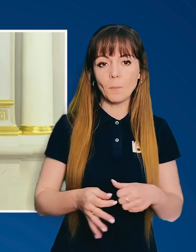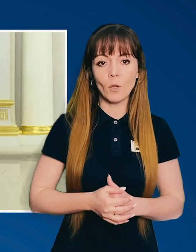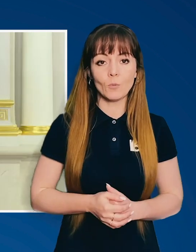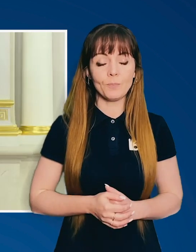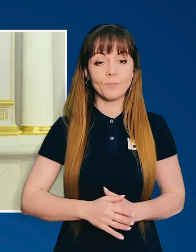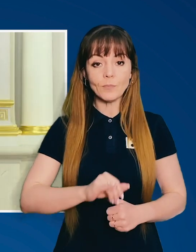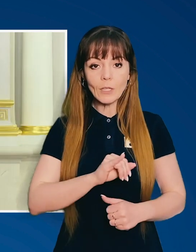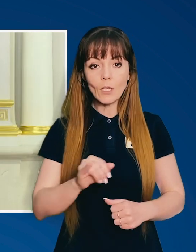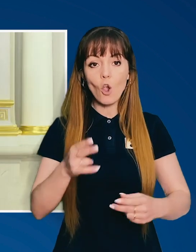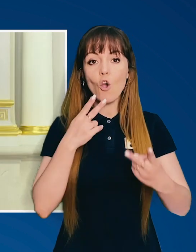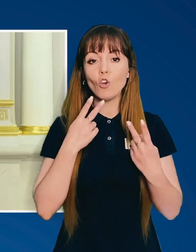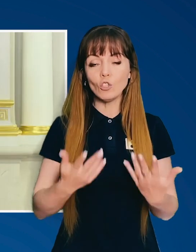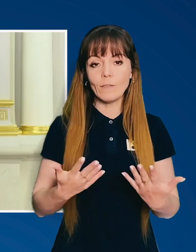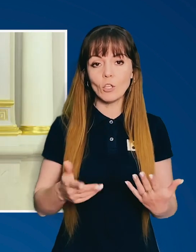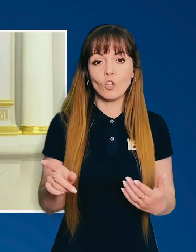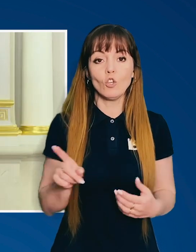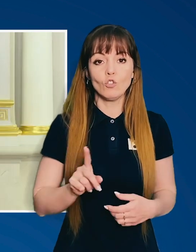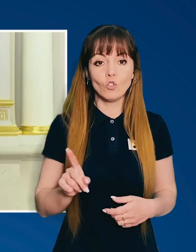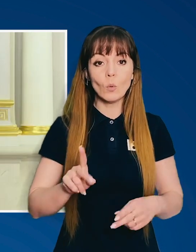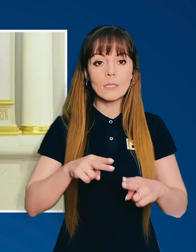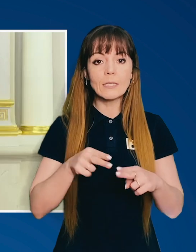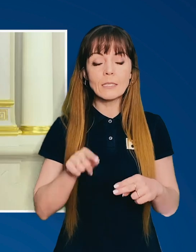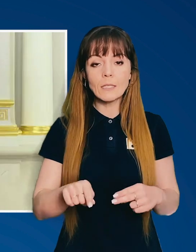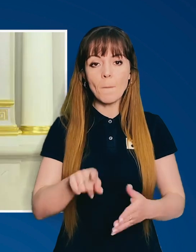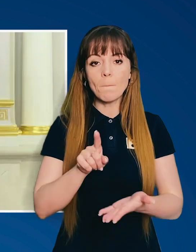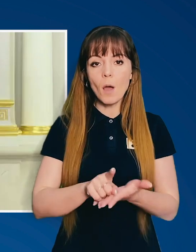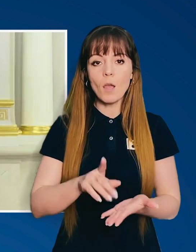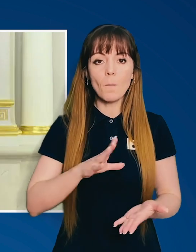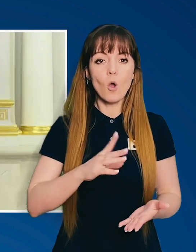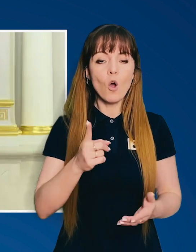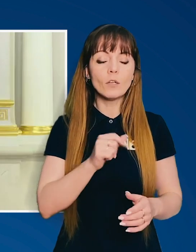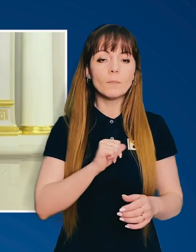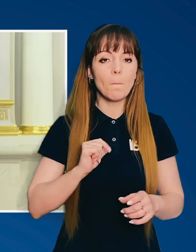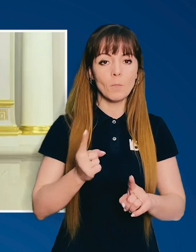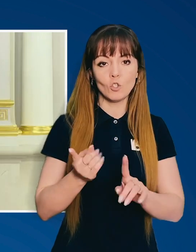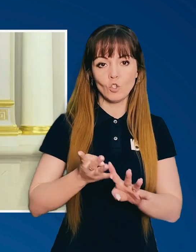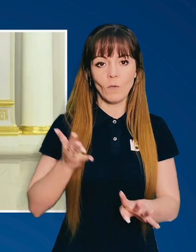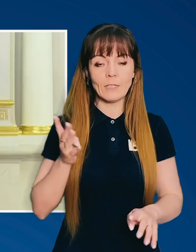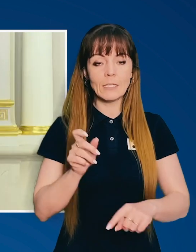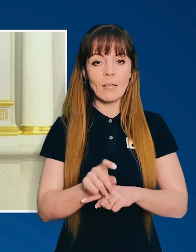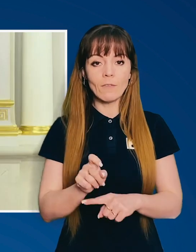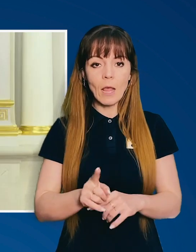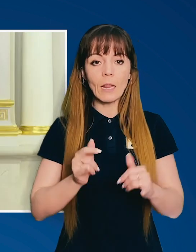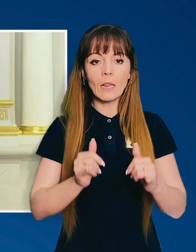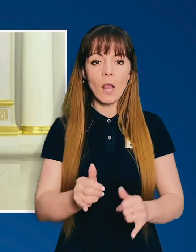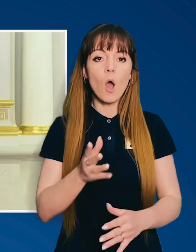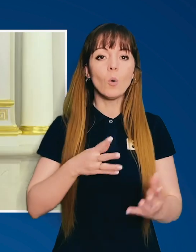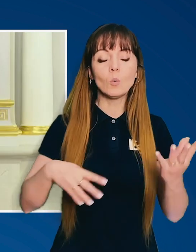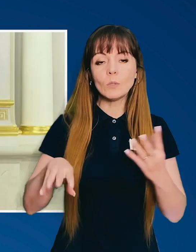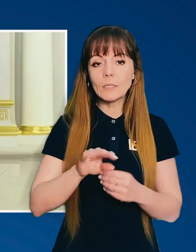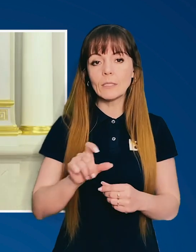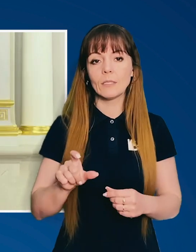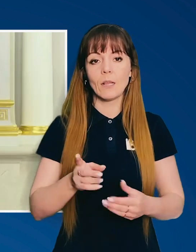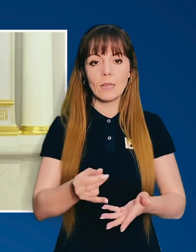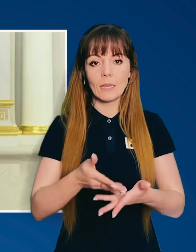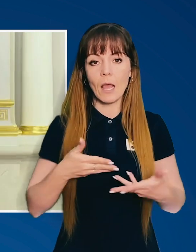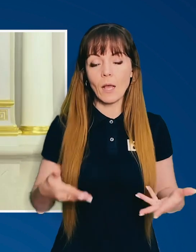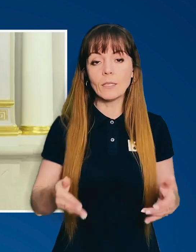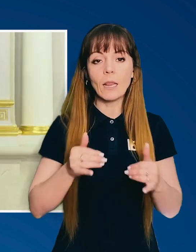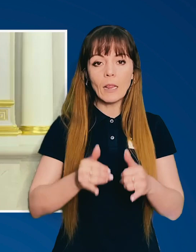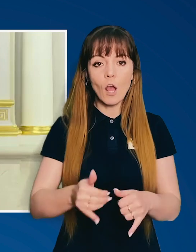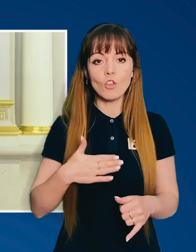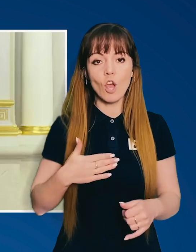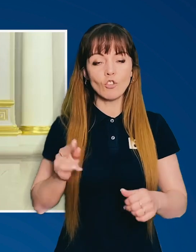по транспорту. І очевидно, що це має бути одним із першочергових завдань для усіх